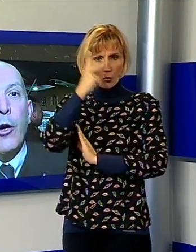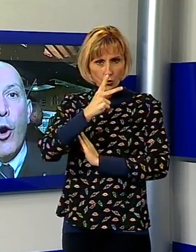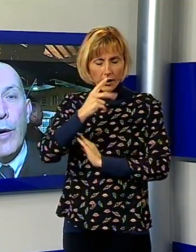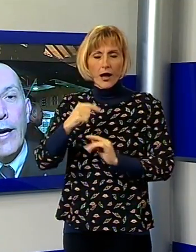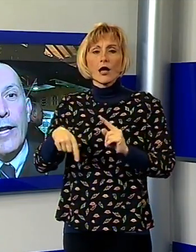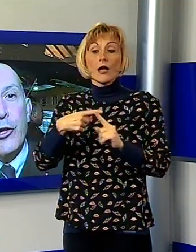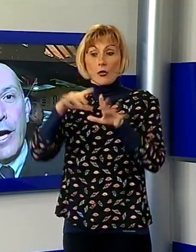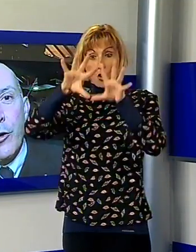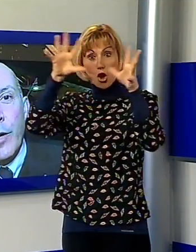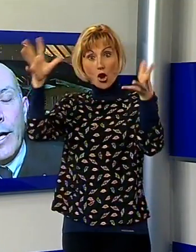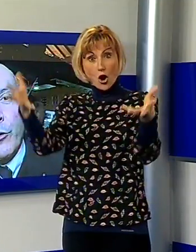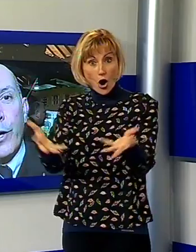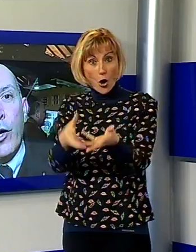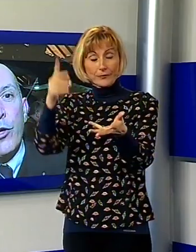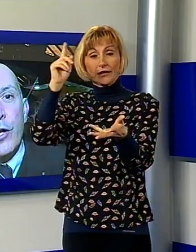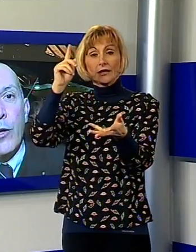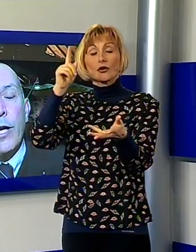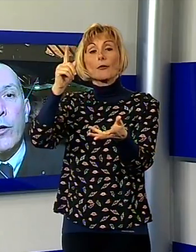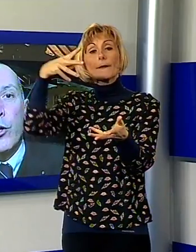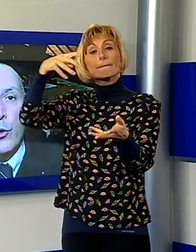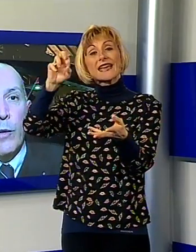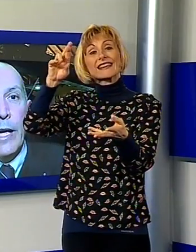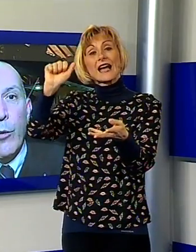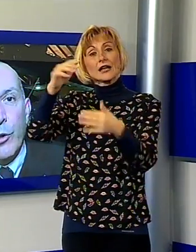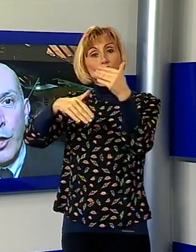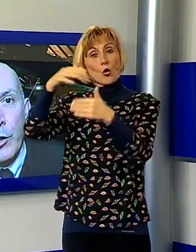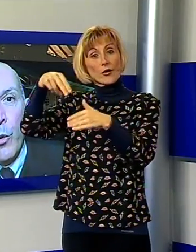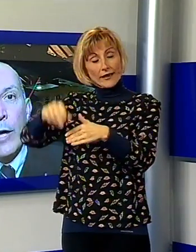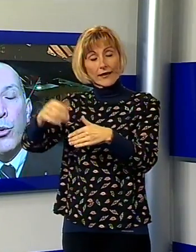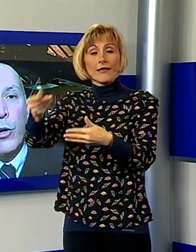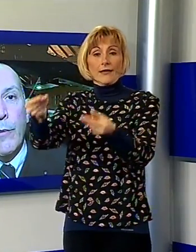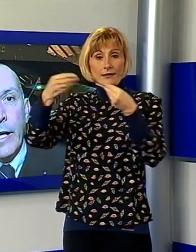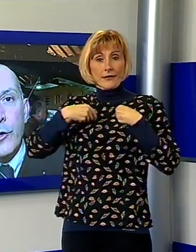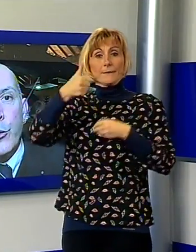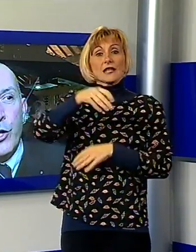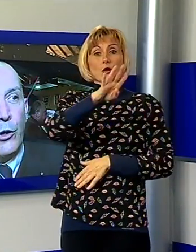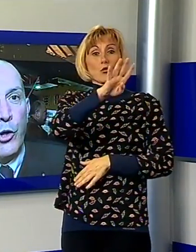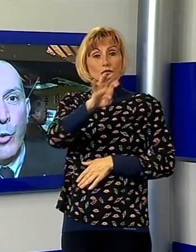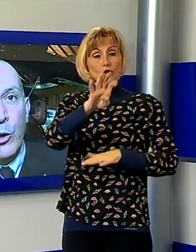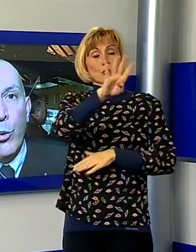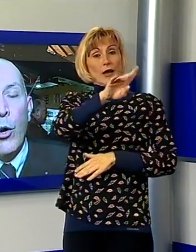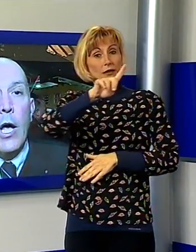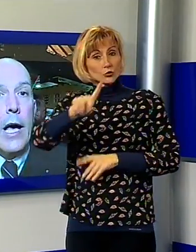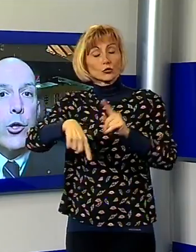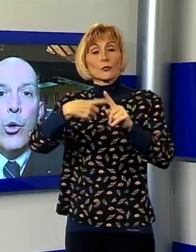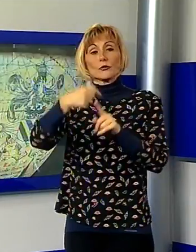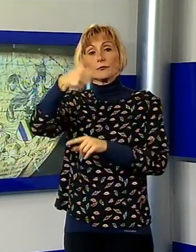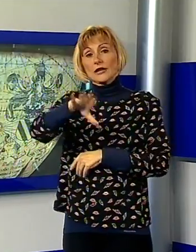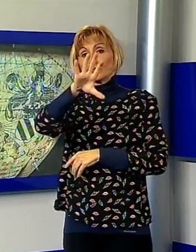globi di Gerardo Mercatore. I globi di Gerardo Mercatore sono del 1441 e del 1551 e sono due tra i